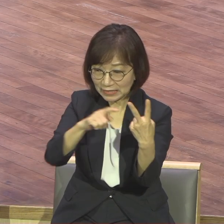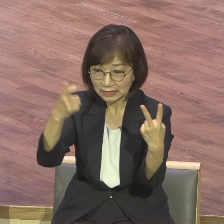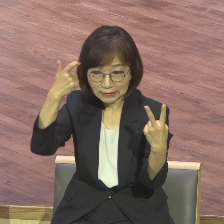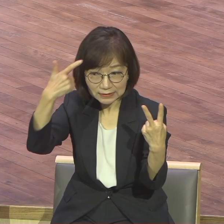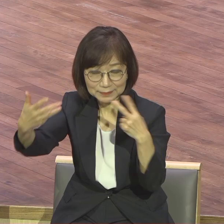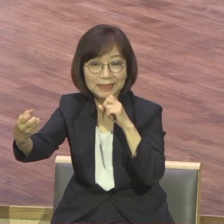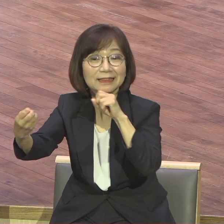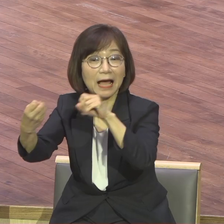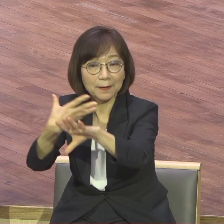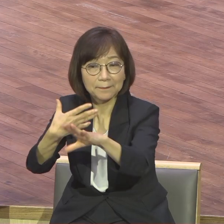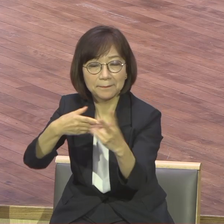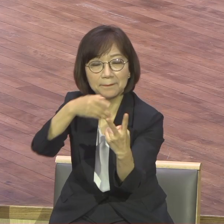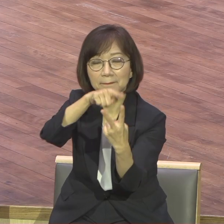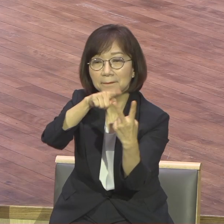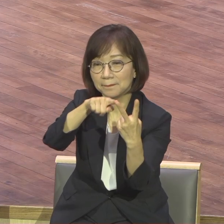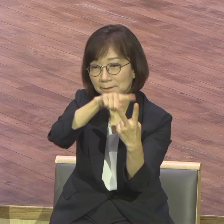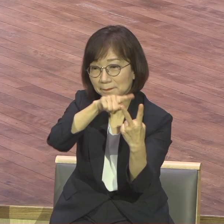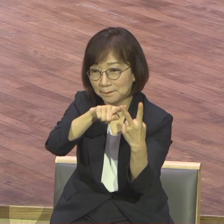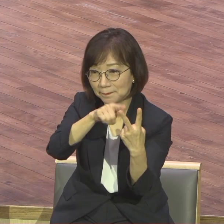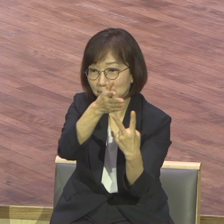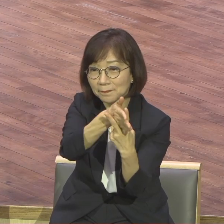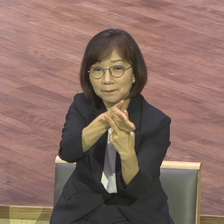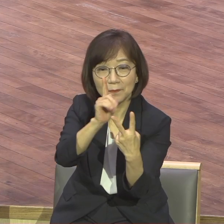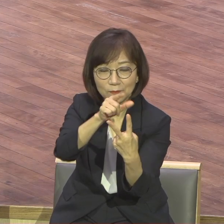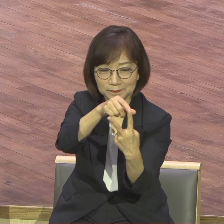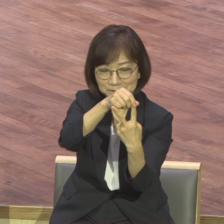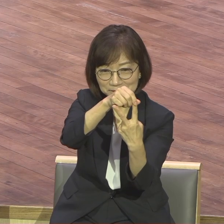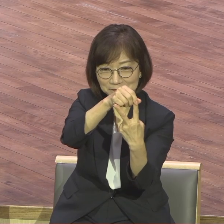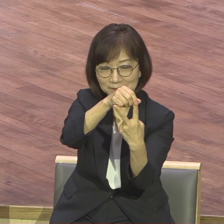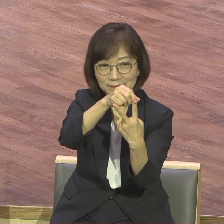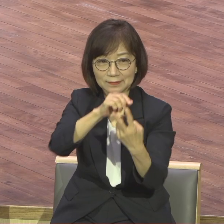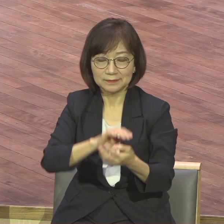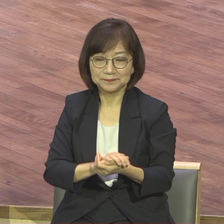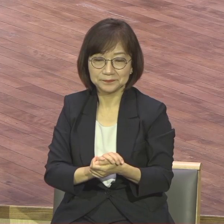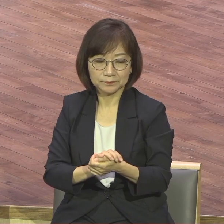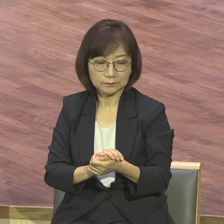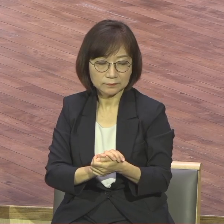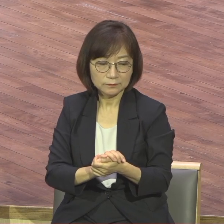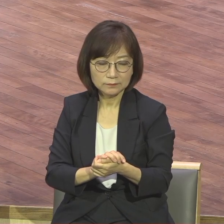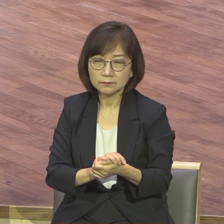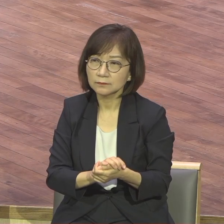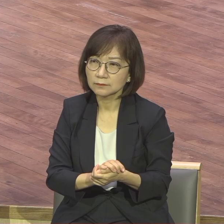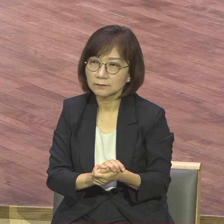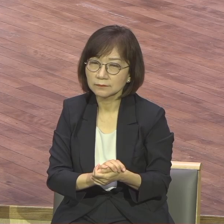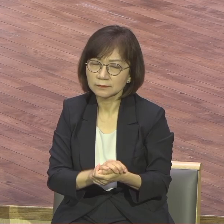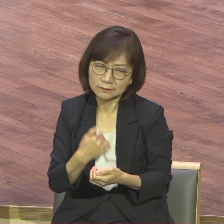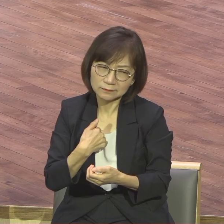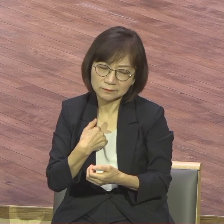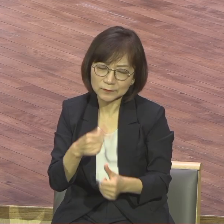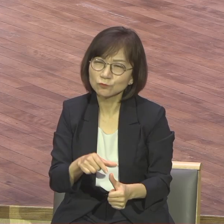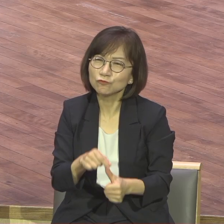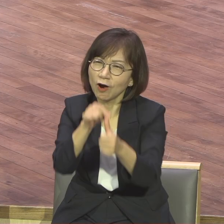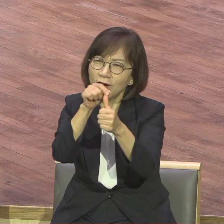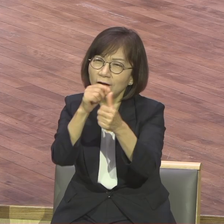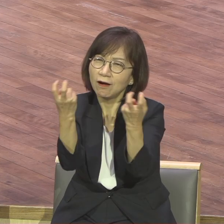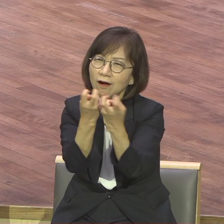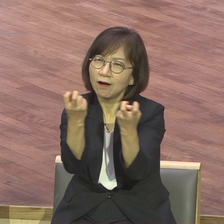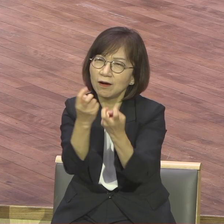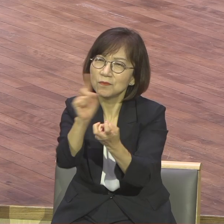대한 답을 얻을 수가 있습니다. 첫째는 어떻게 하면 구원을 받을까? 어떻게